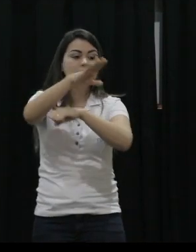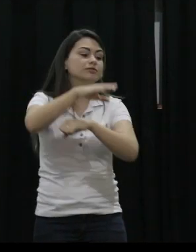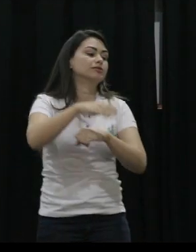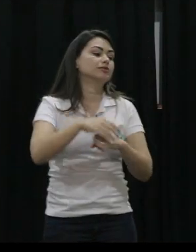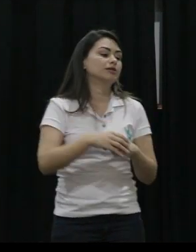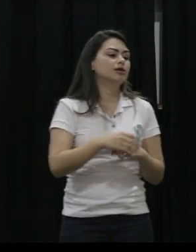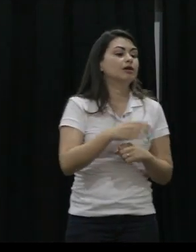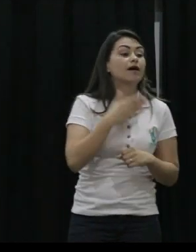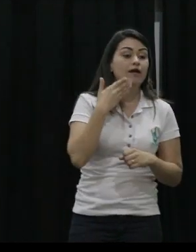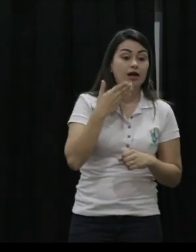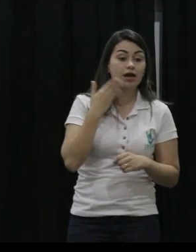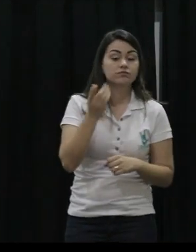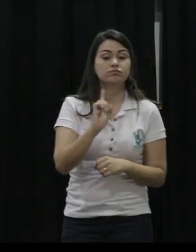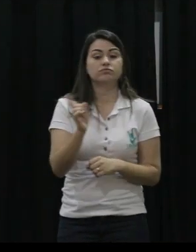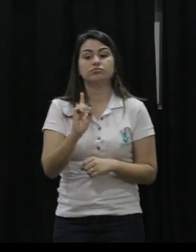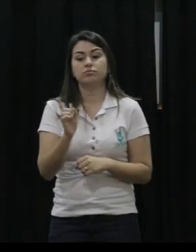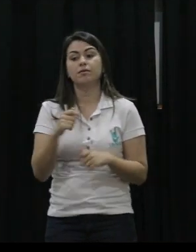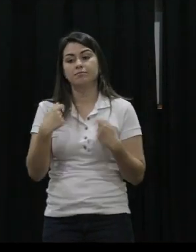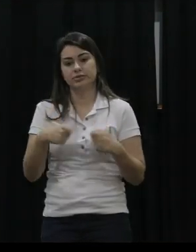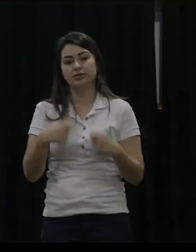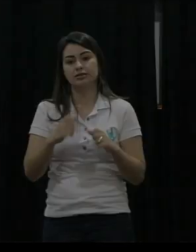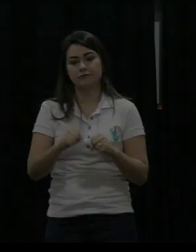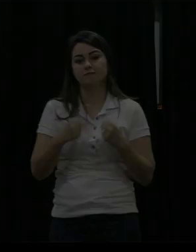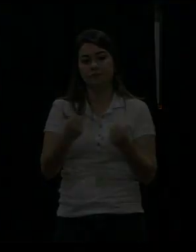Não é? Mas tem que fazer? Tem. Vambora!